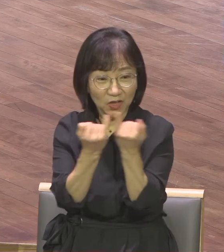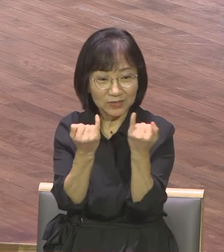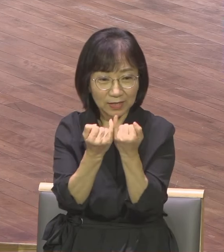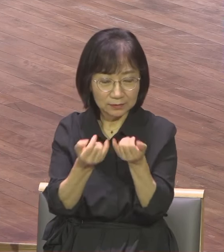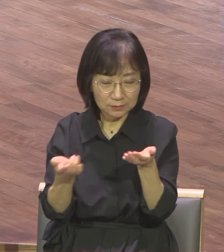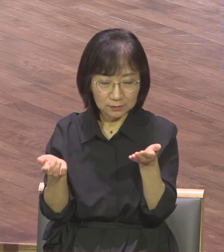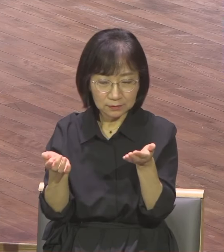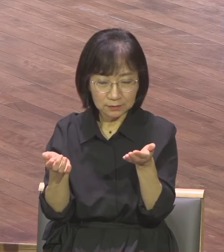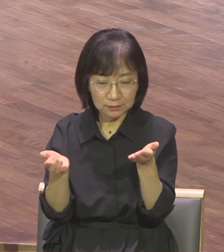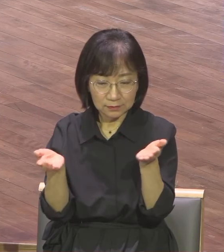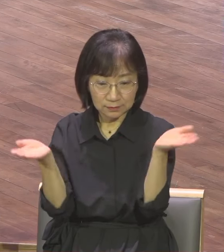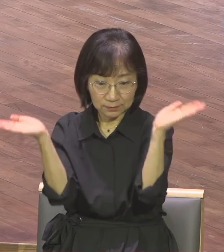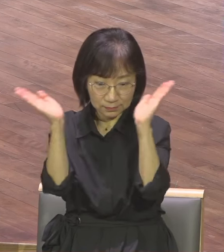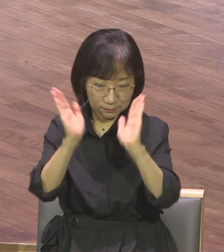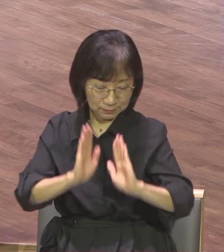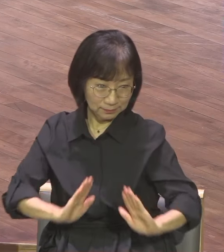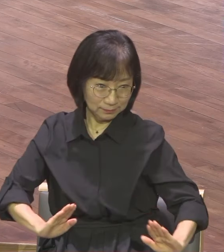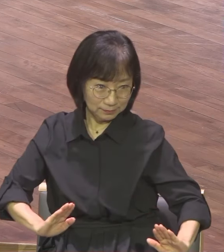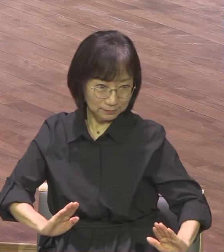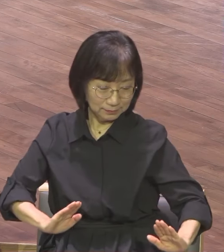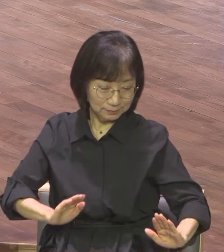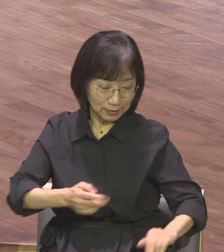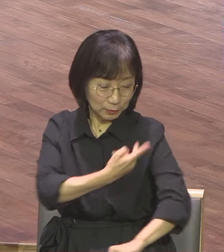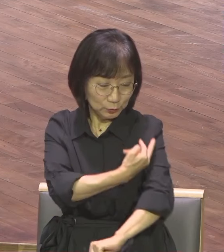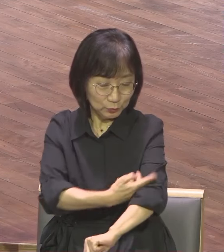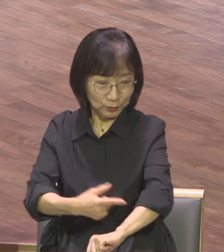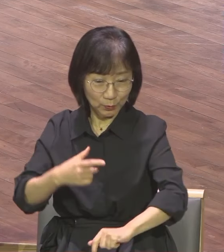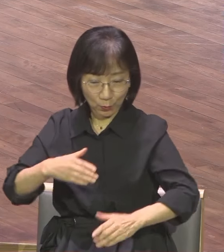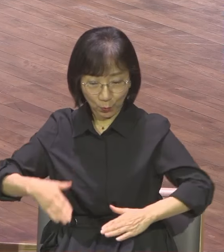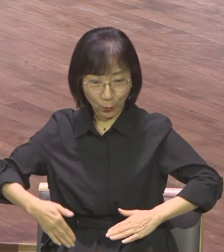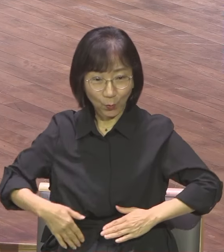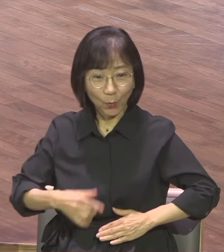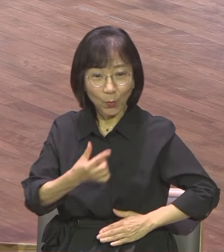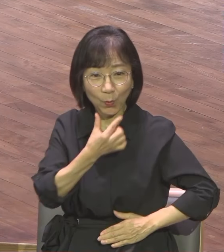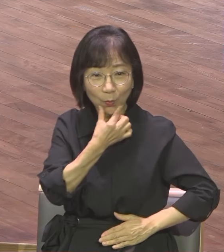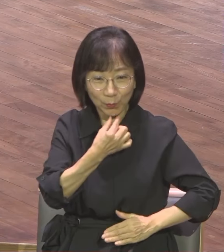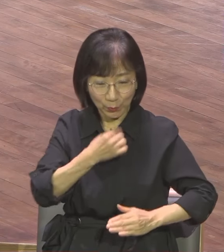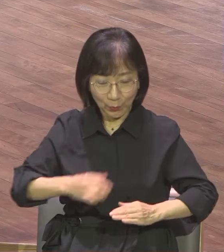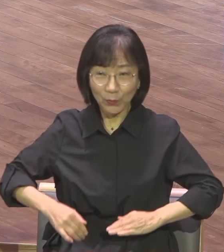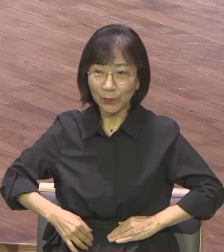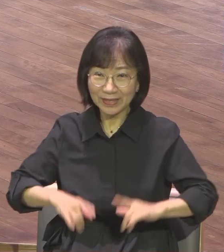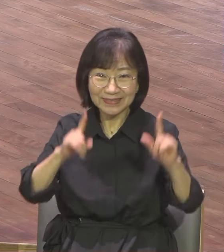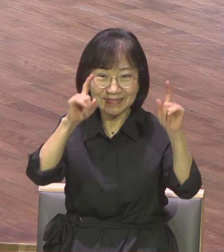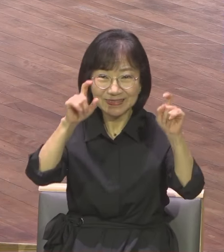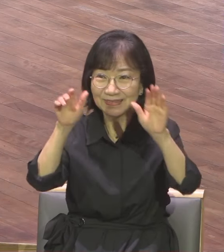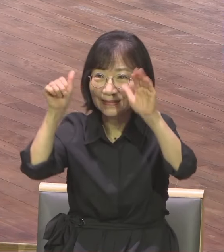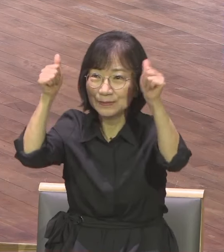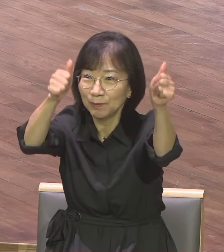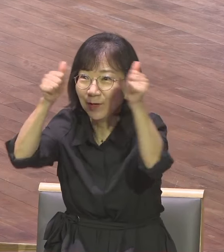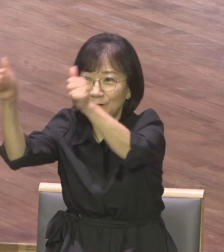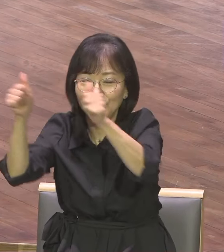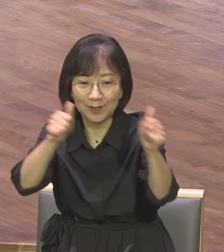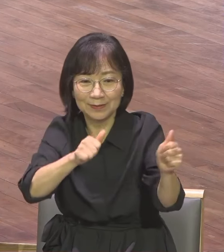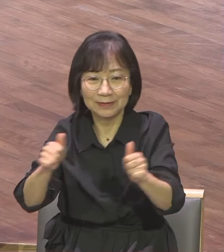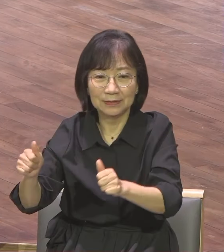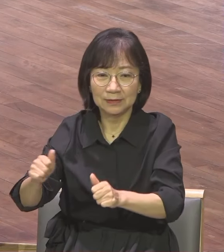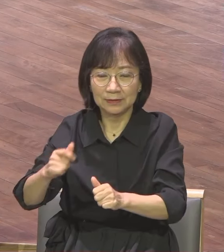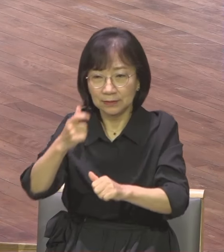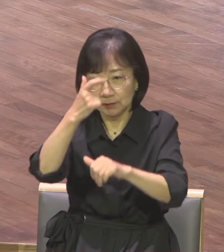줄게 어머니하고 아들이 온 거예요 거기서 예배를 드립니다 이분이 그러더라고요 목사님 예배는